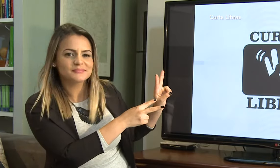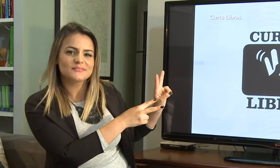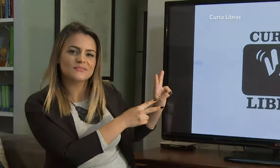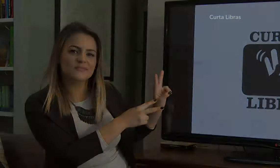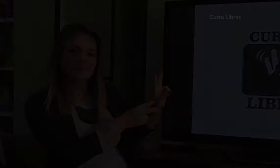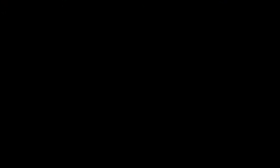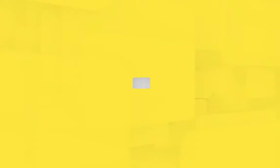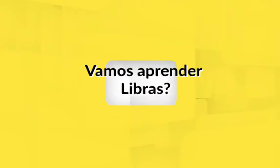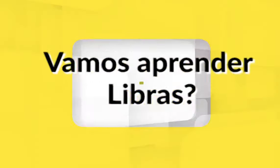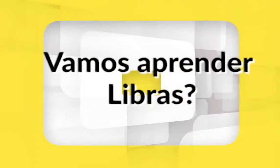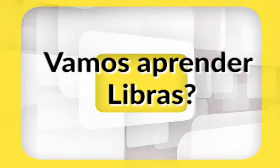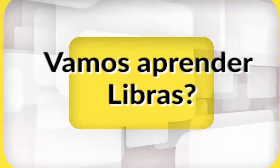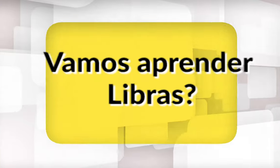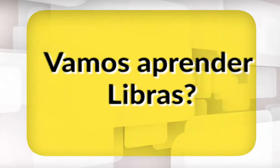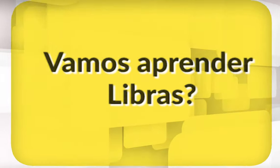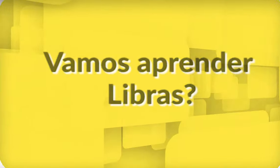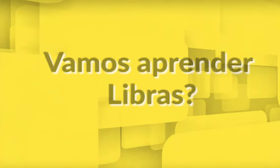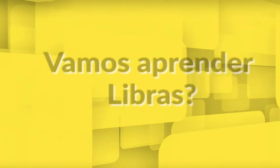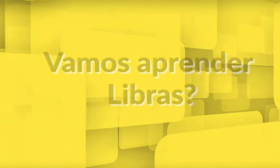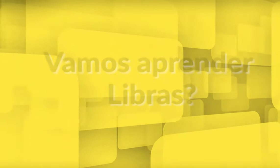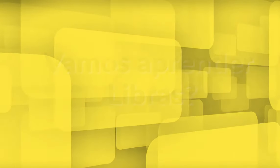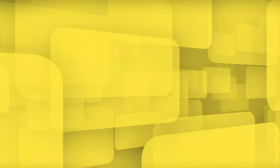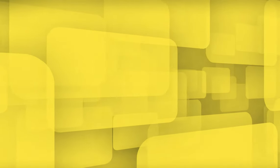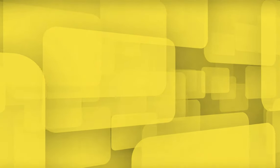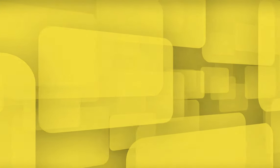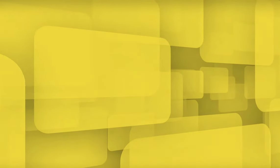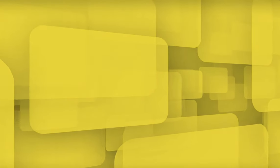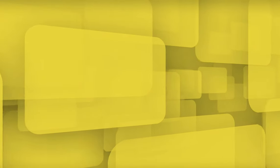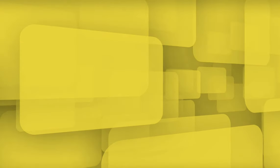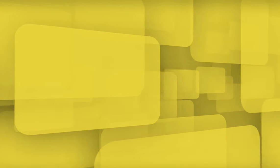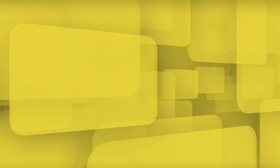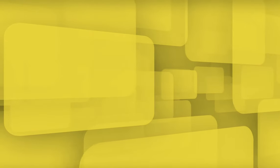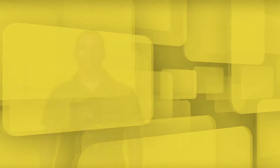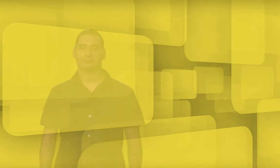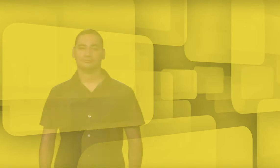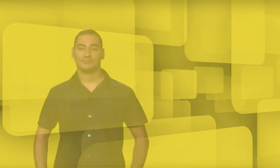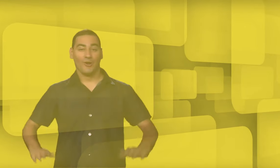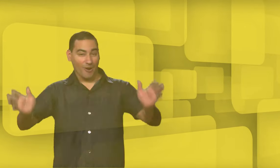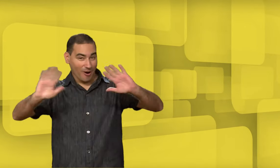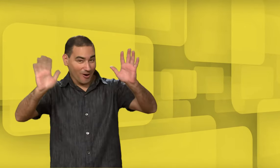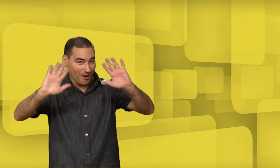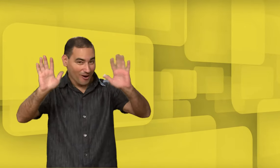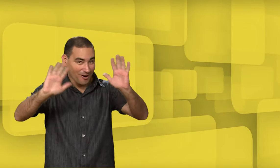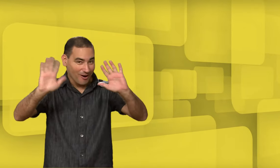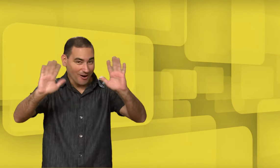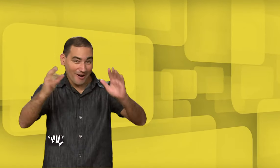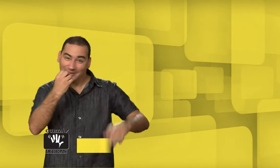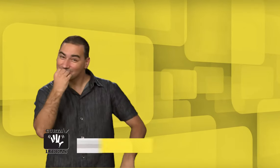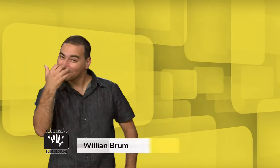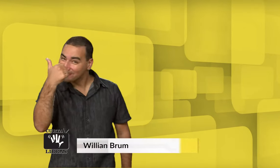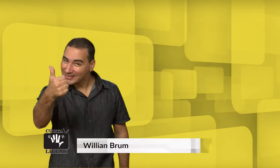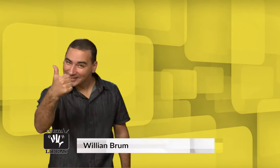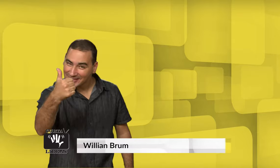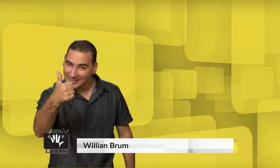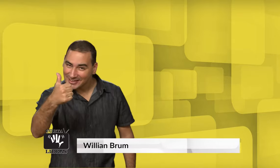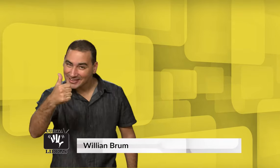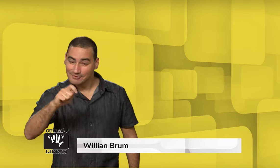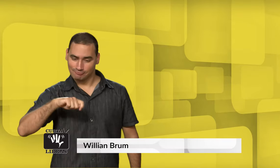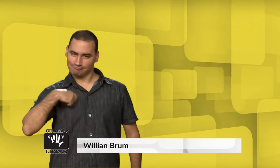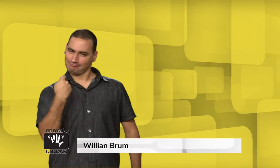Vamos aprender Libras? Olá! Tudo bem? Meu sinal